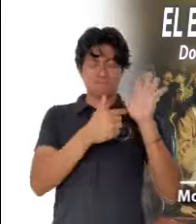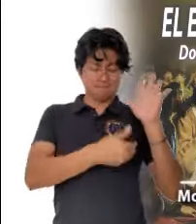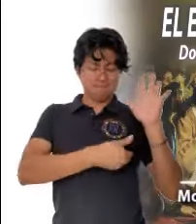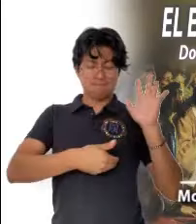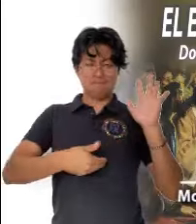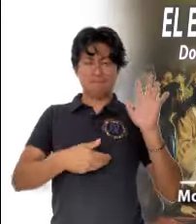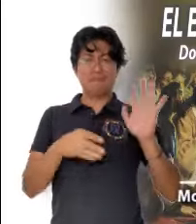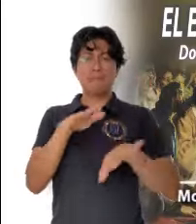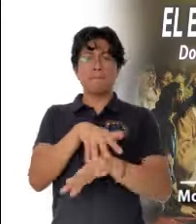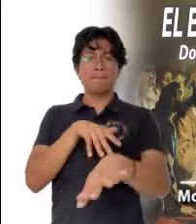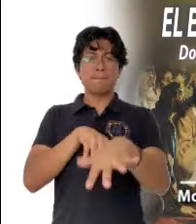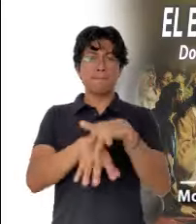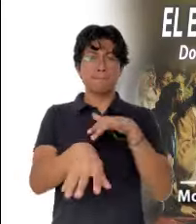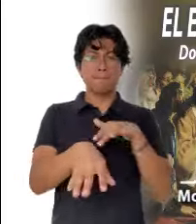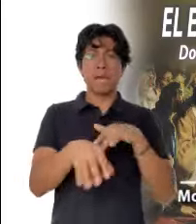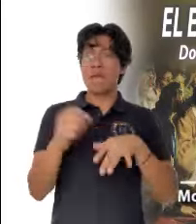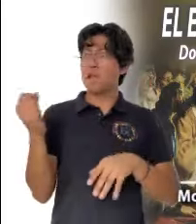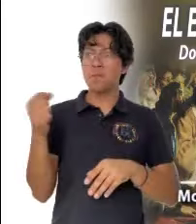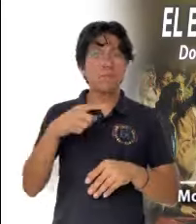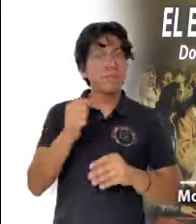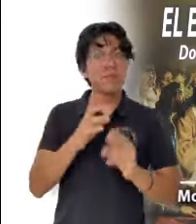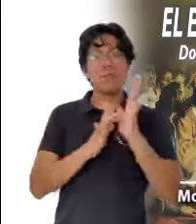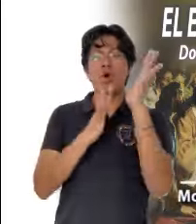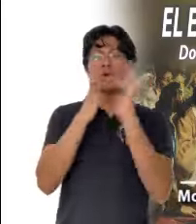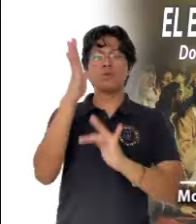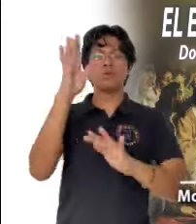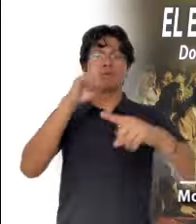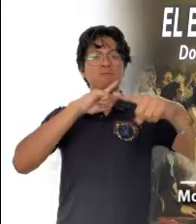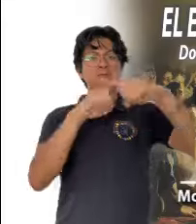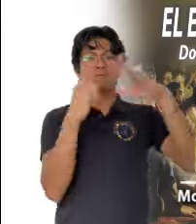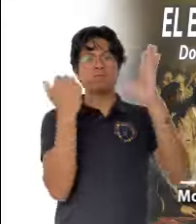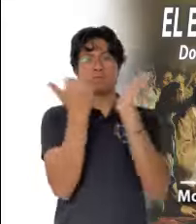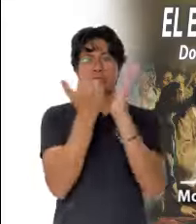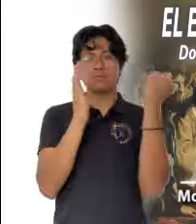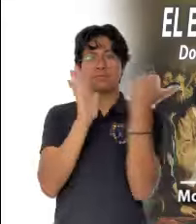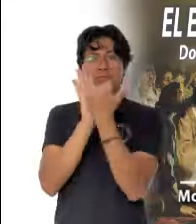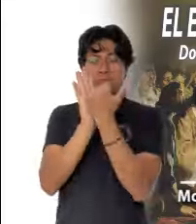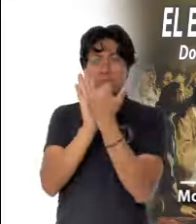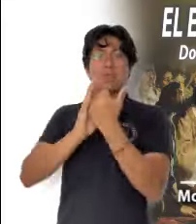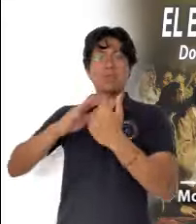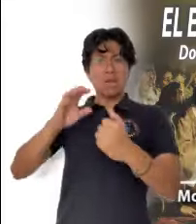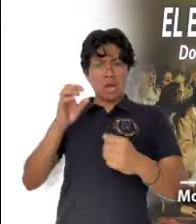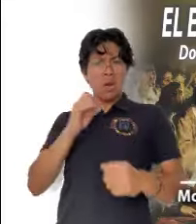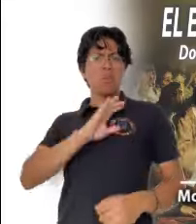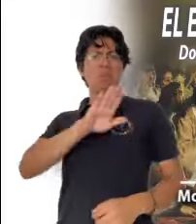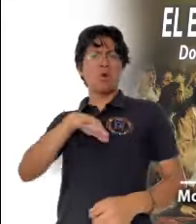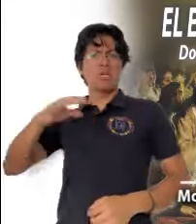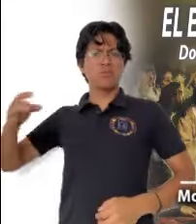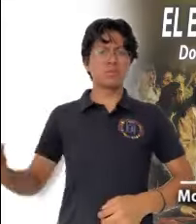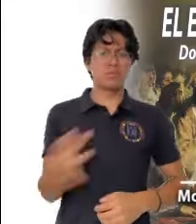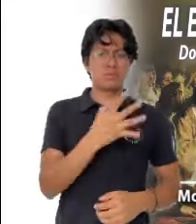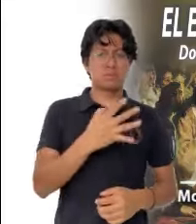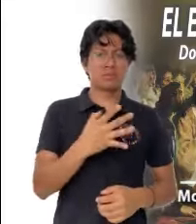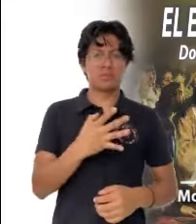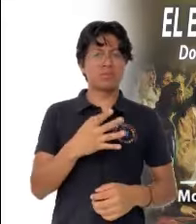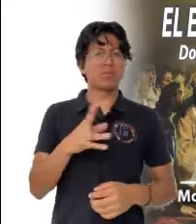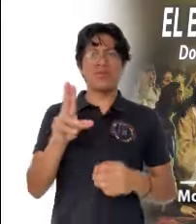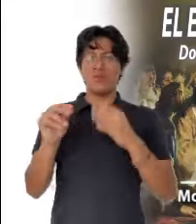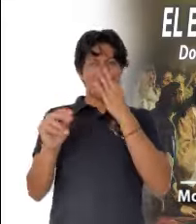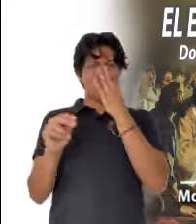sus manos y de sus pies. Es el mismo que fue crucificado y que ha vencido a la muerte.